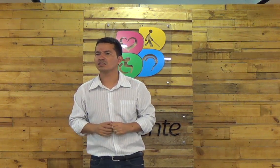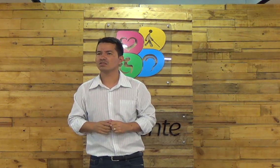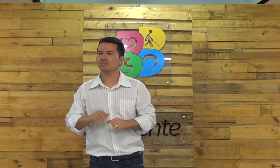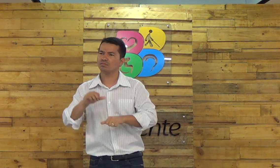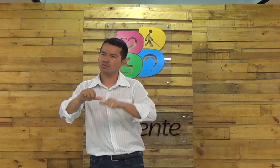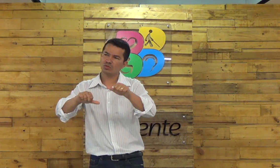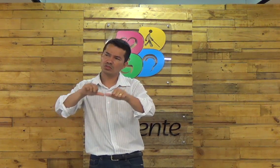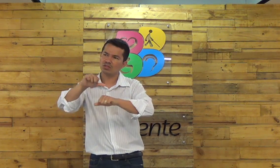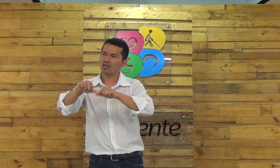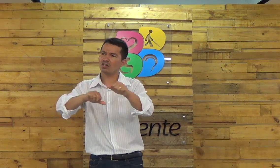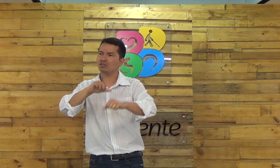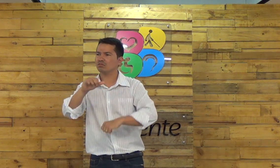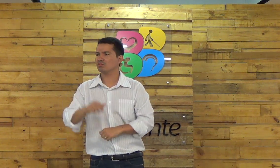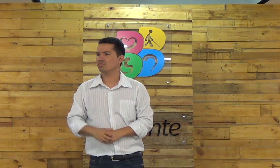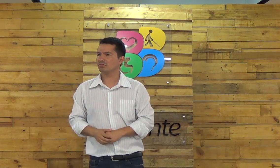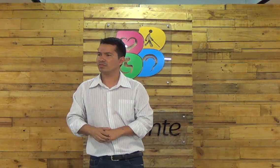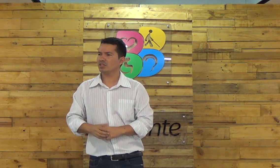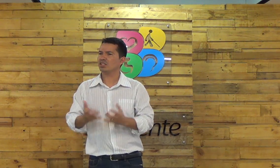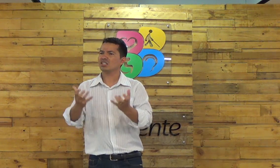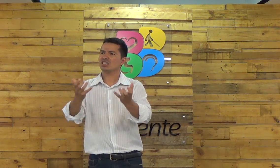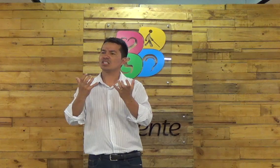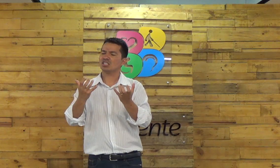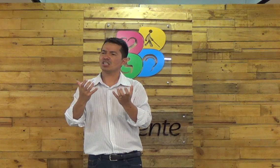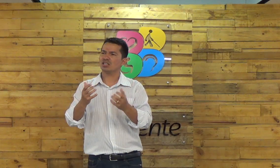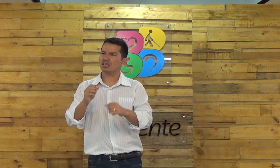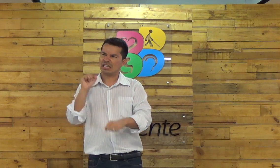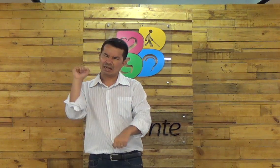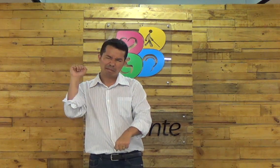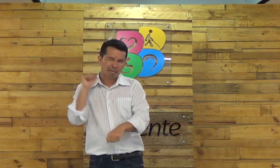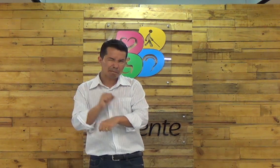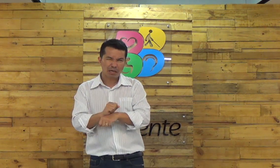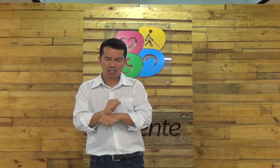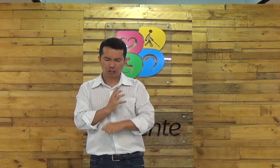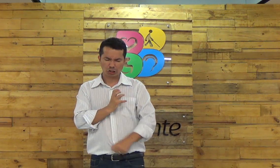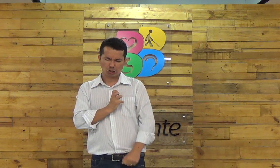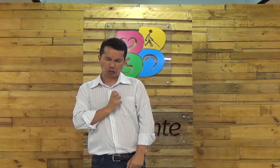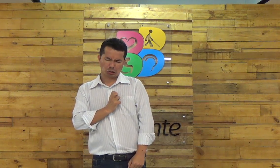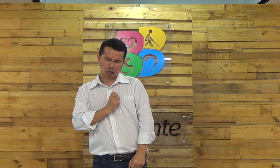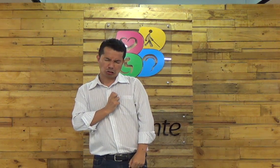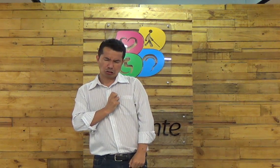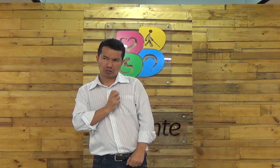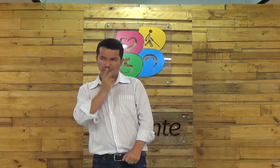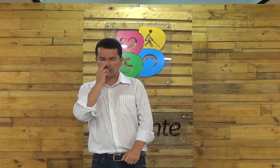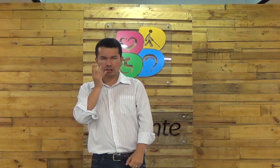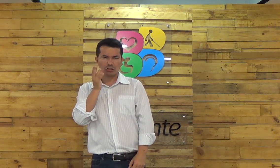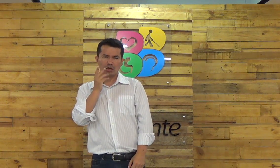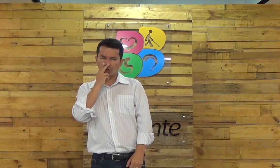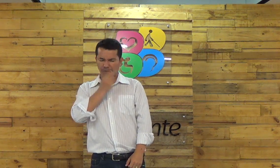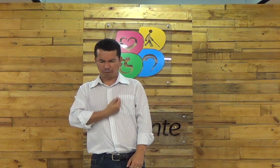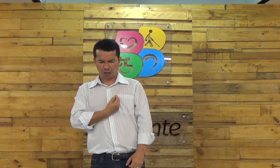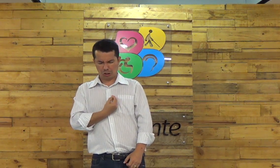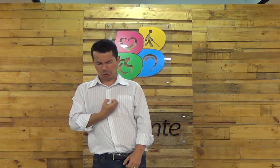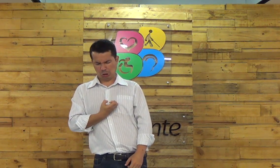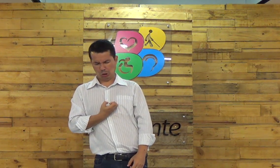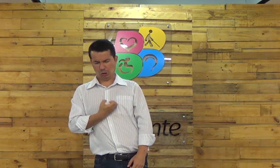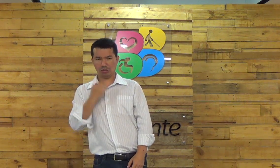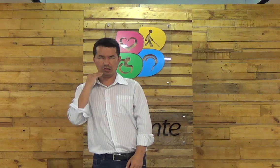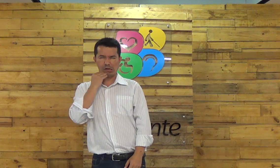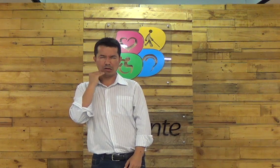mas quem de vocês quer isso você quer mudança você quer que essa atrofia pare antes